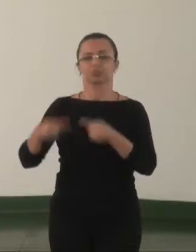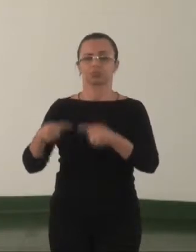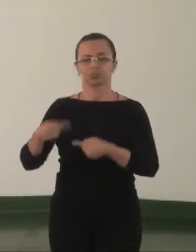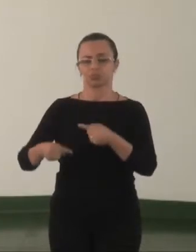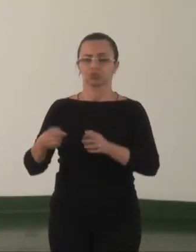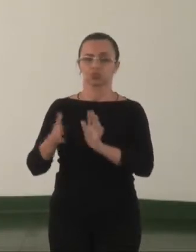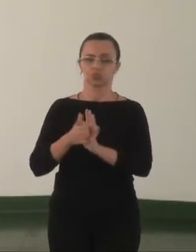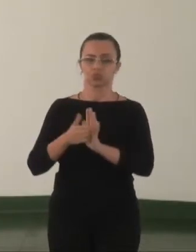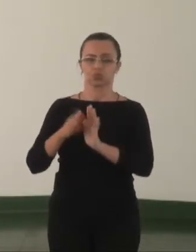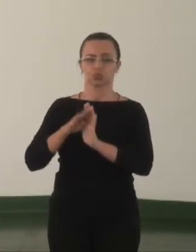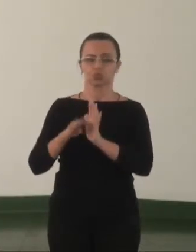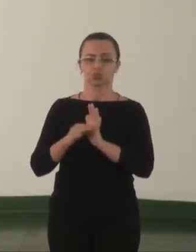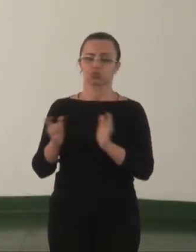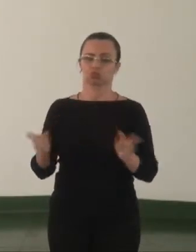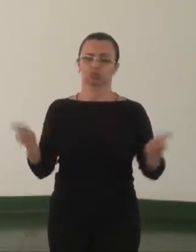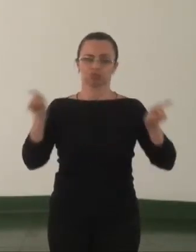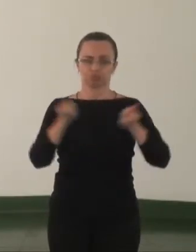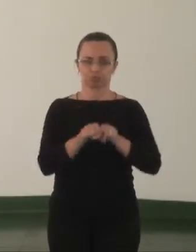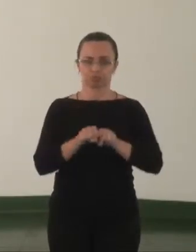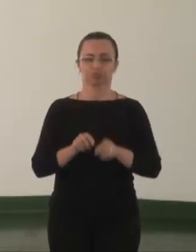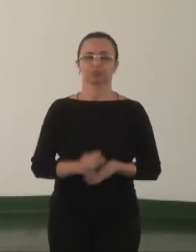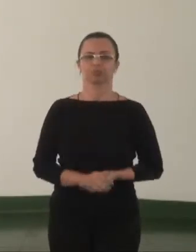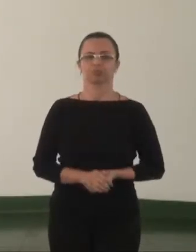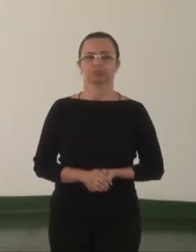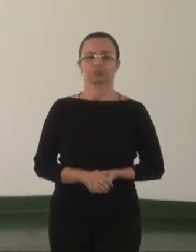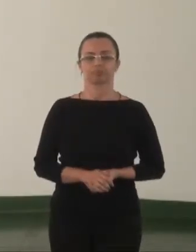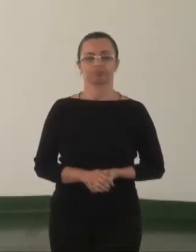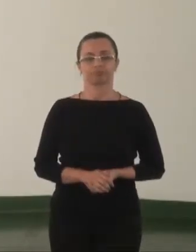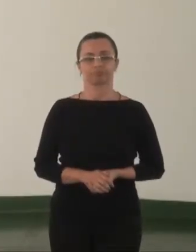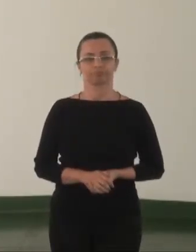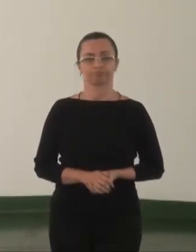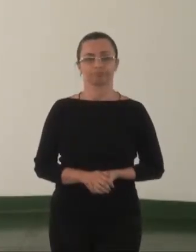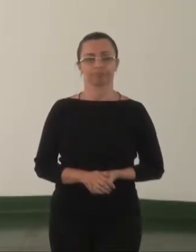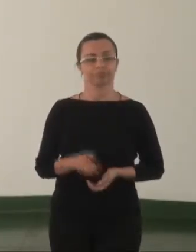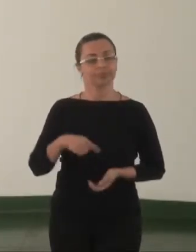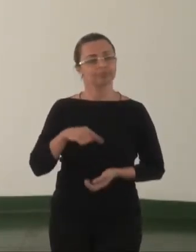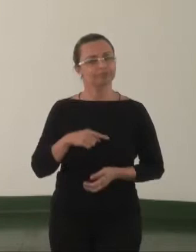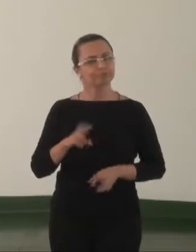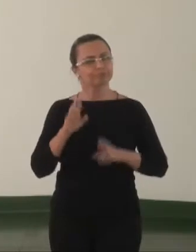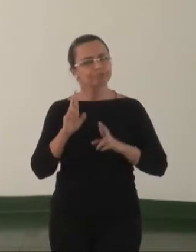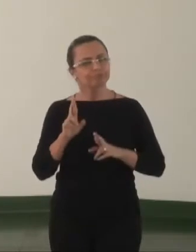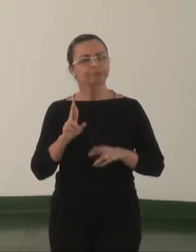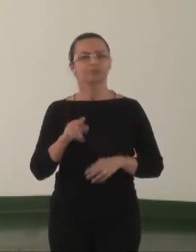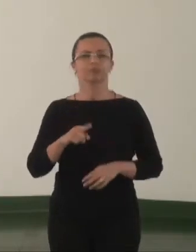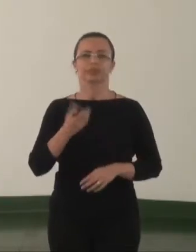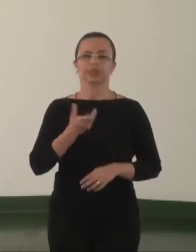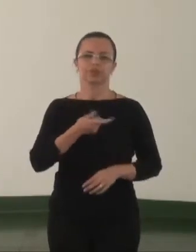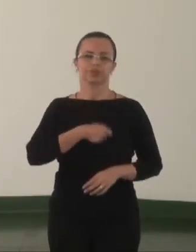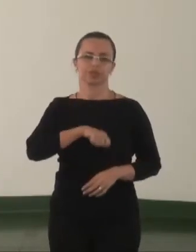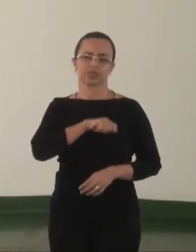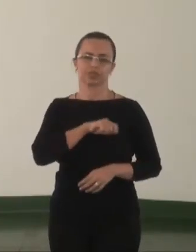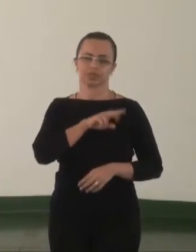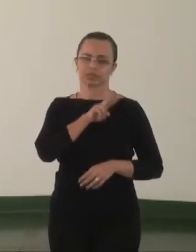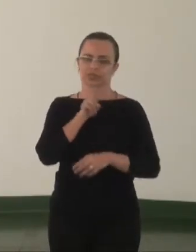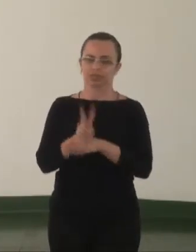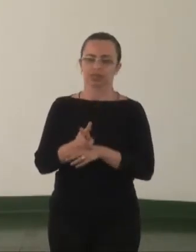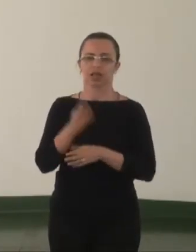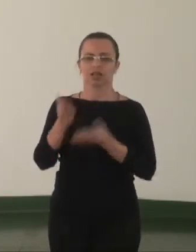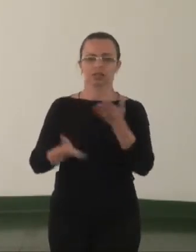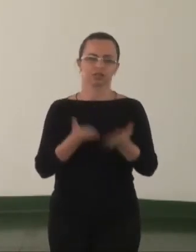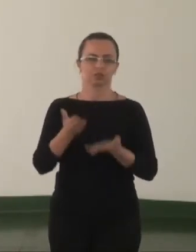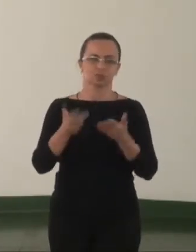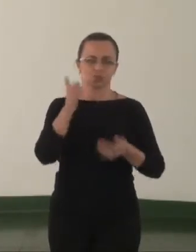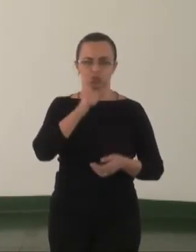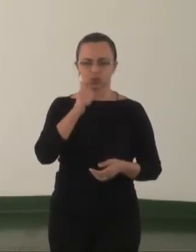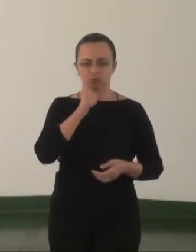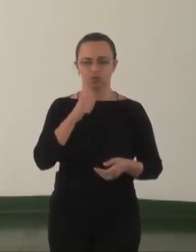públicas em conjunto. Se espera a fiscalização das instituições de atendimento às